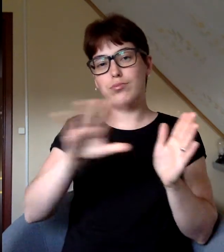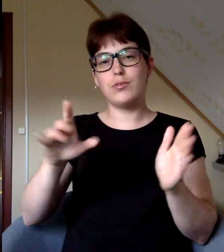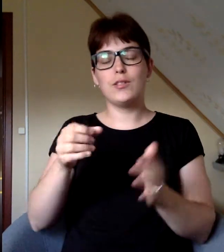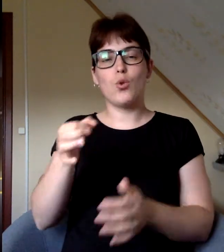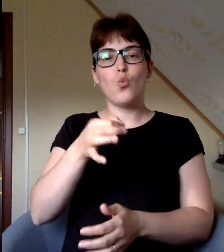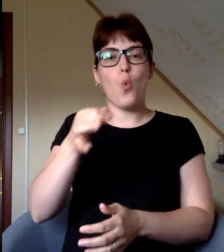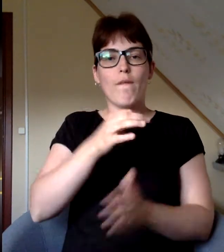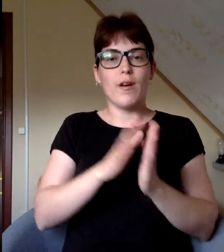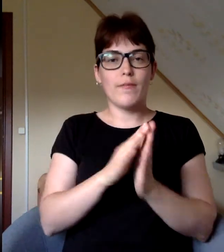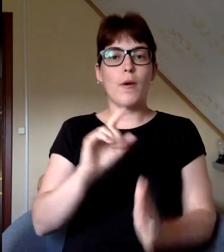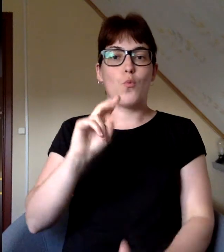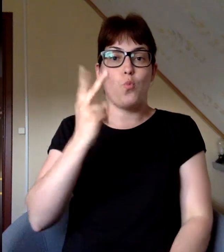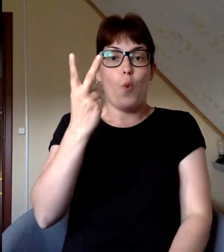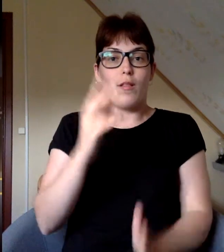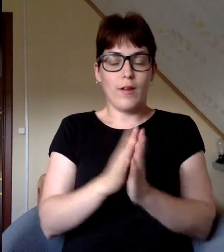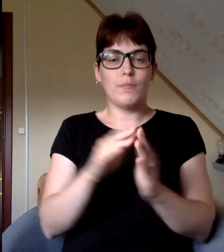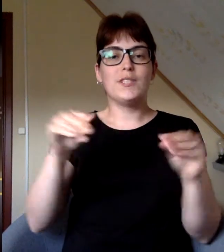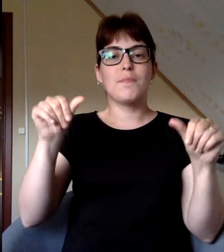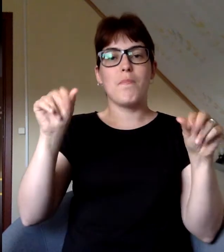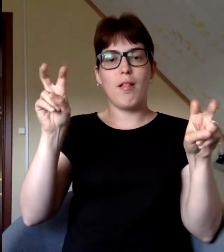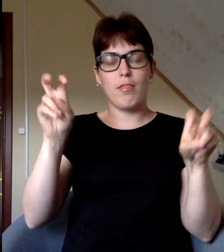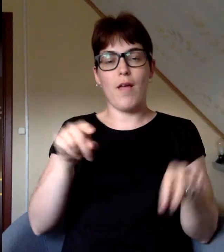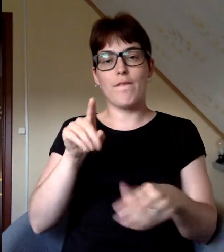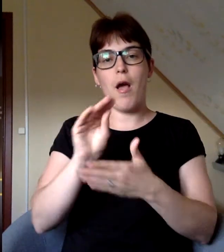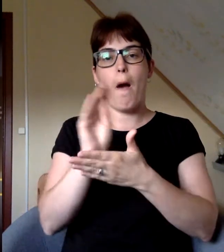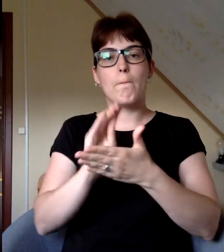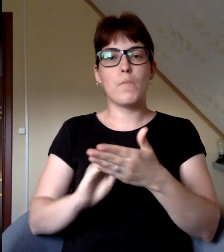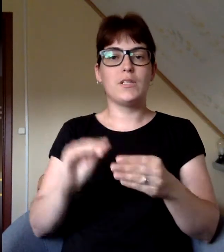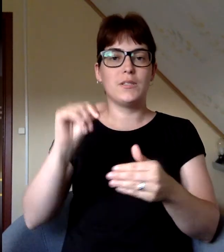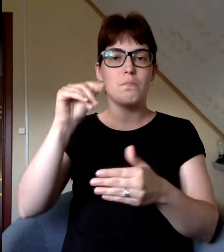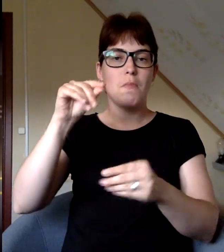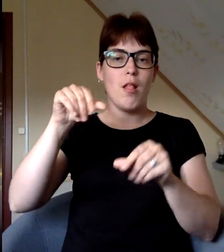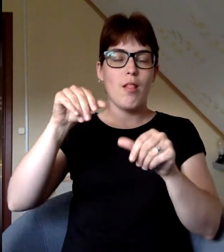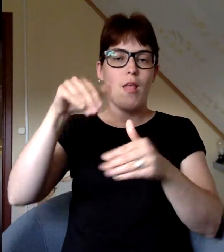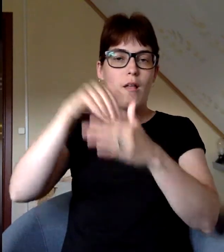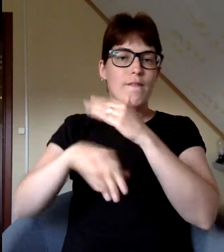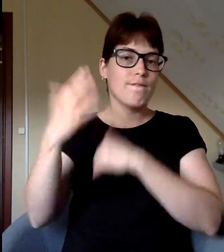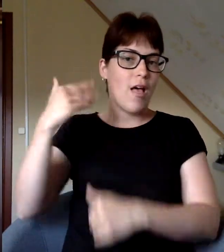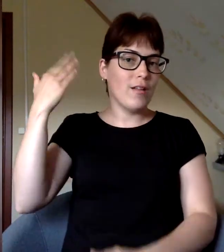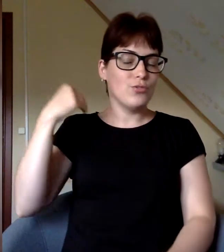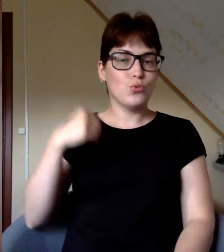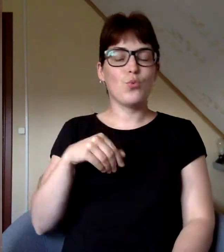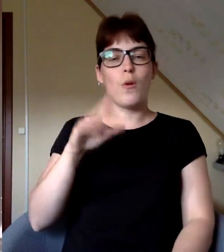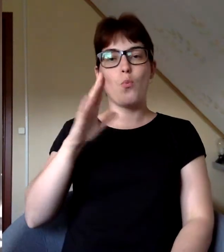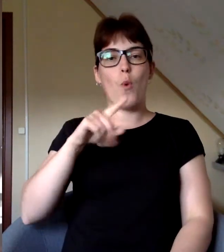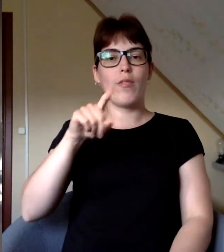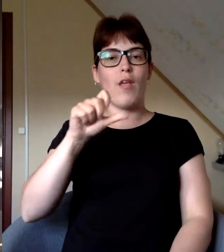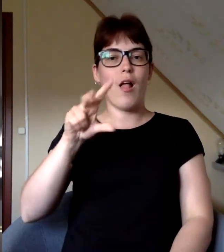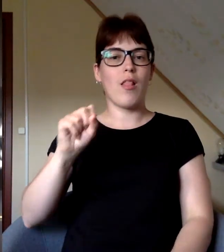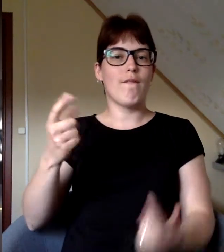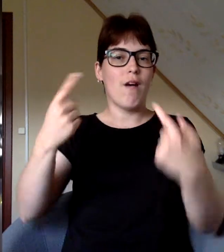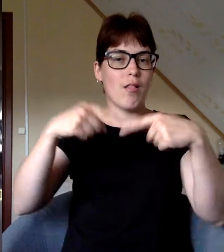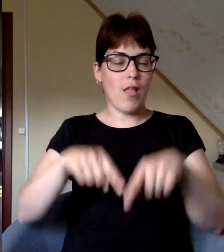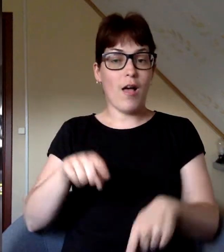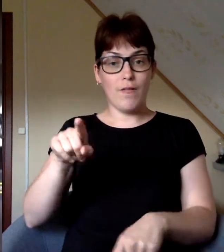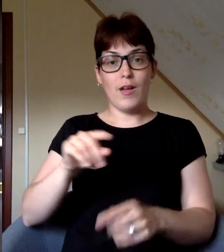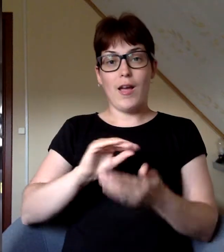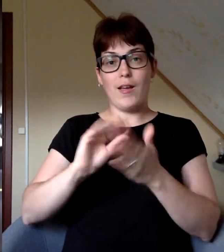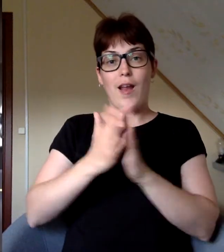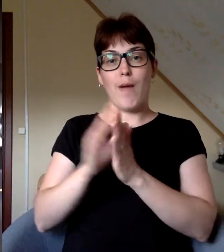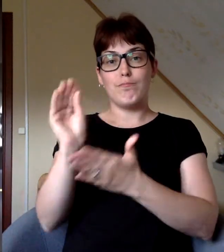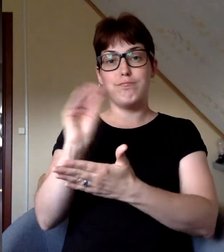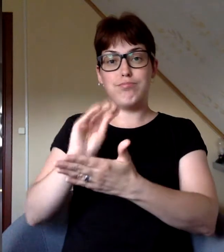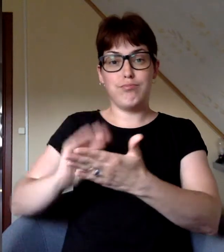novadi grāmatas otro sējumu Smeltene, kurā aprakstītas Smeltenes vēsturi no tālums laikiem. Grāmatu sarakstas